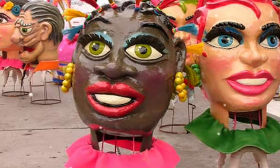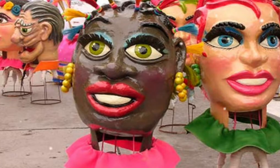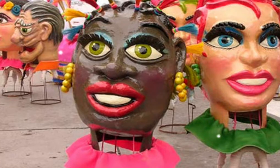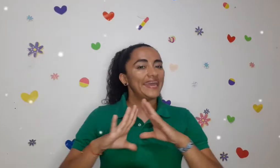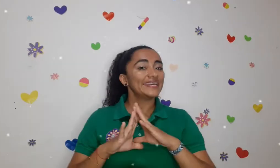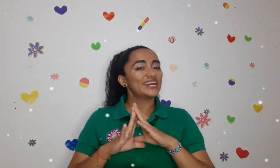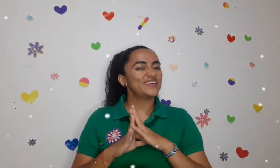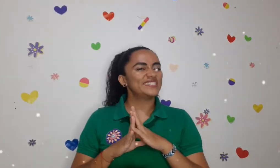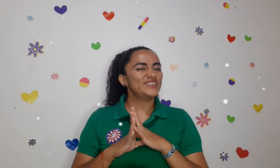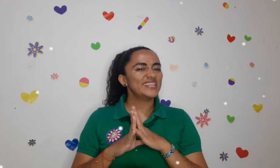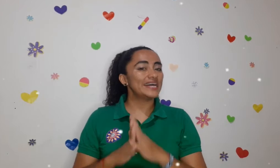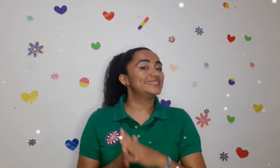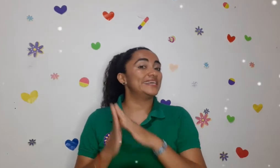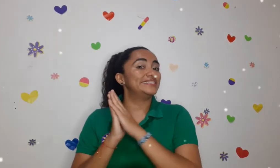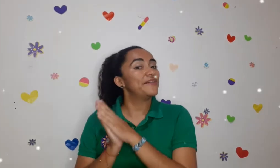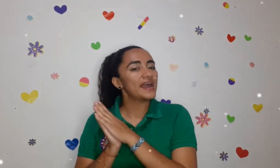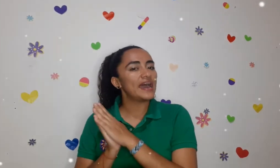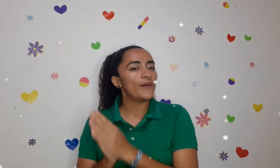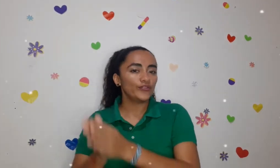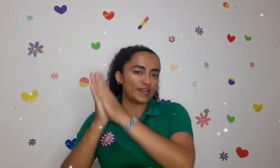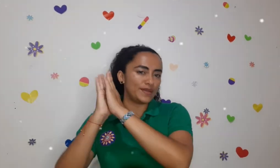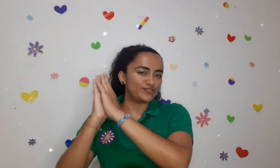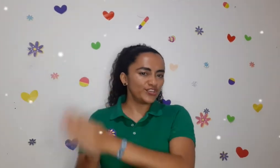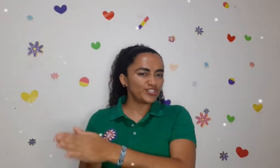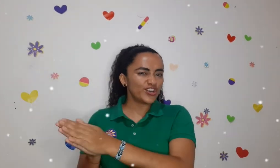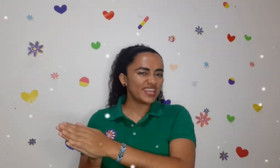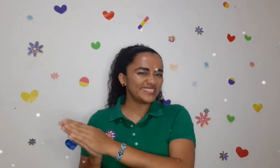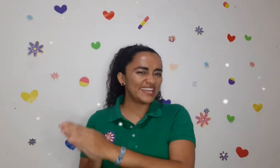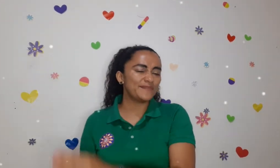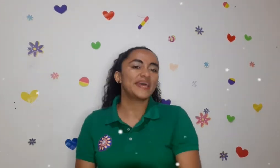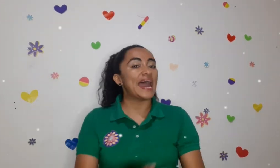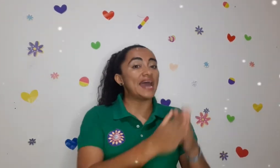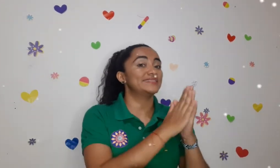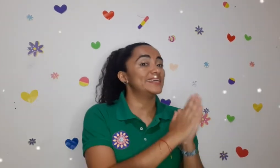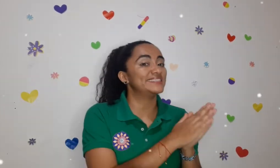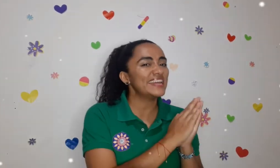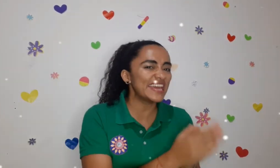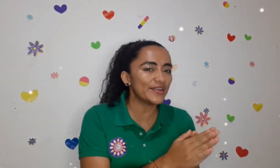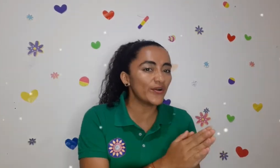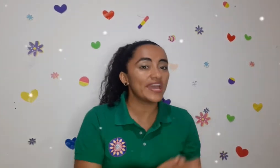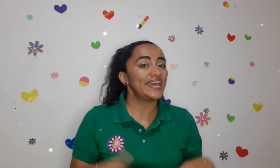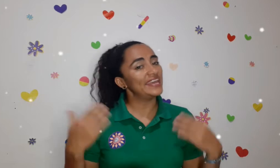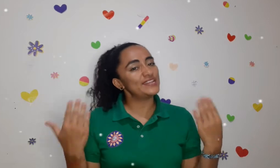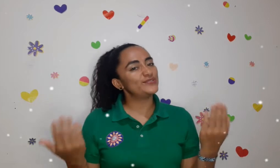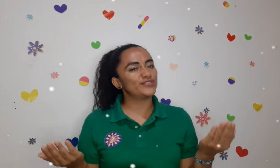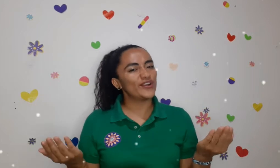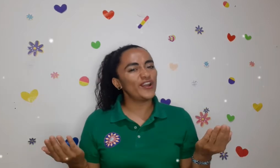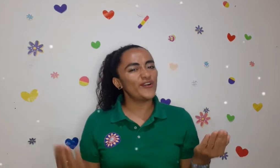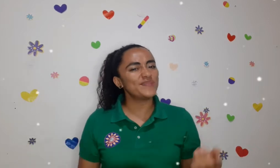Esta festividad se lleva a cabo del 28 de diciembre al 6 de enero en el sur de Colombia,